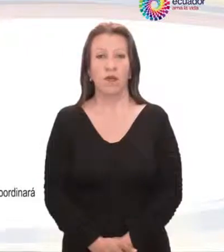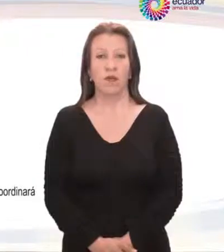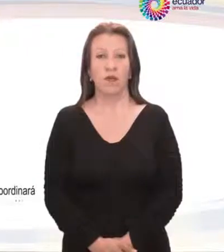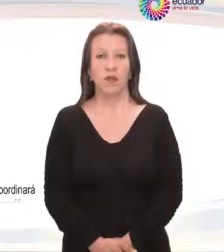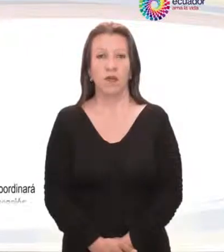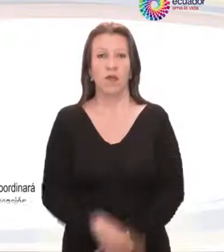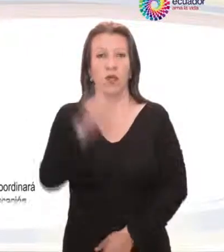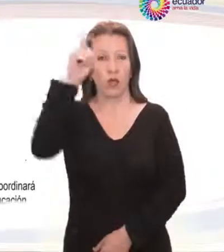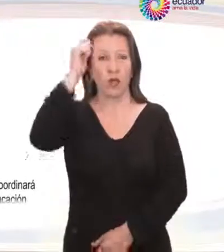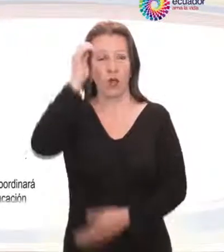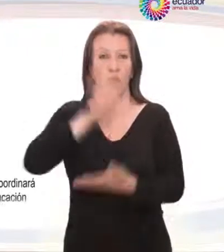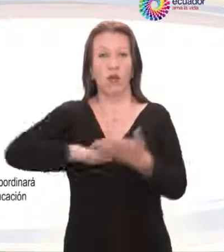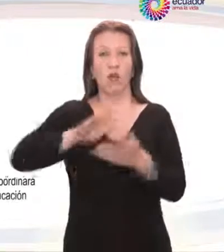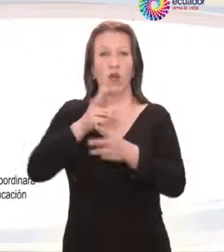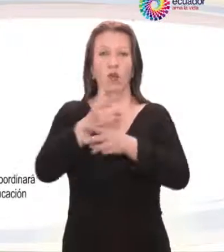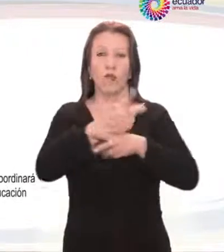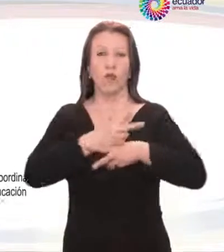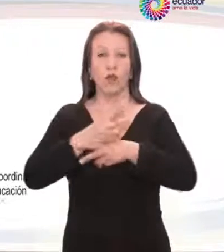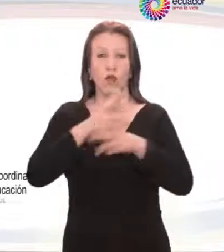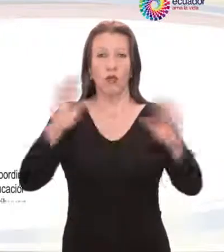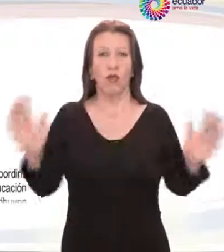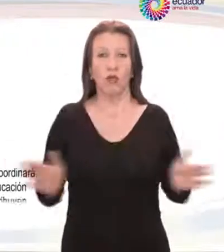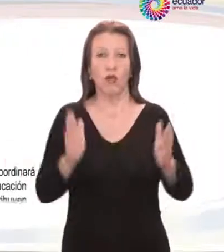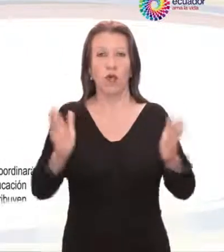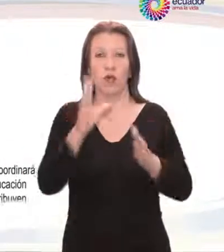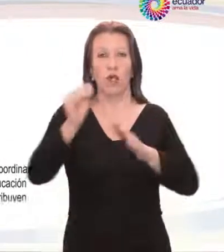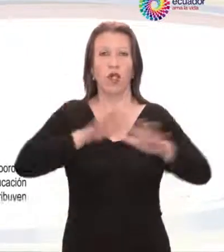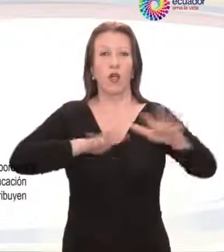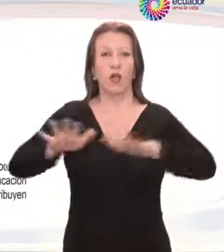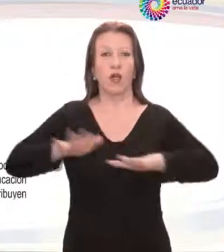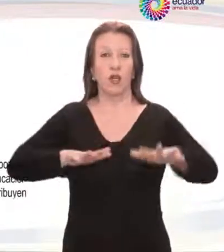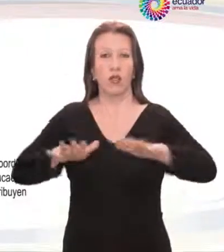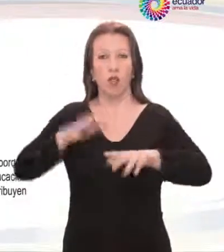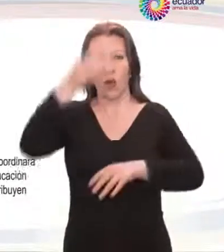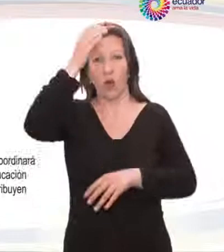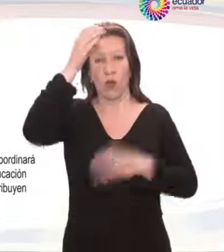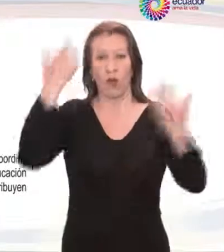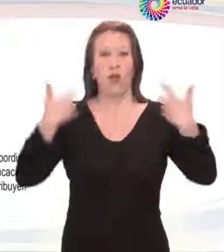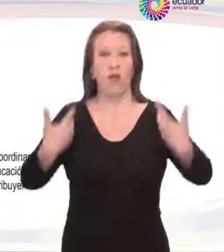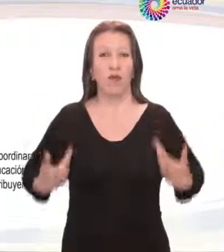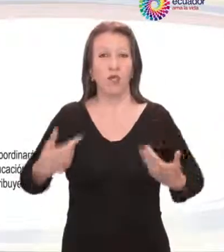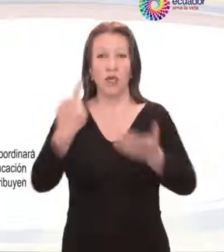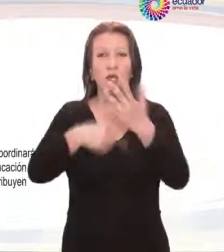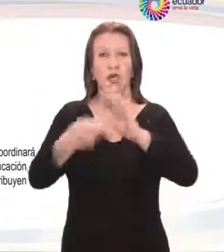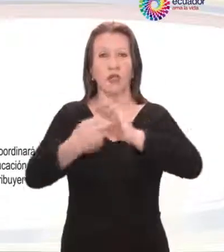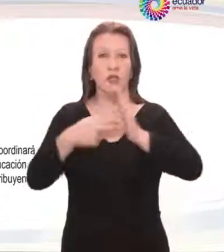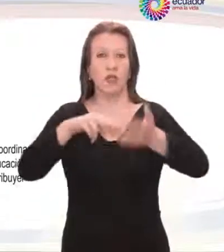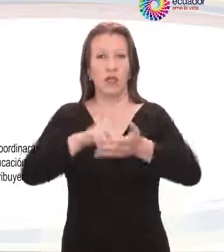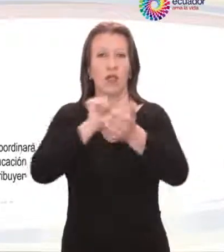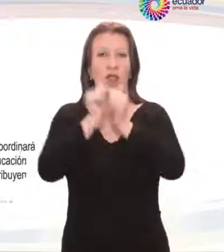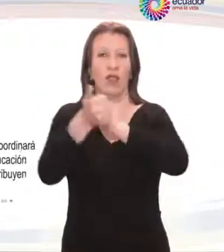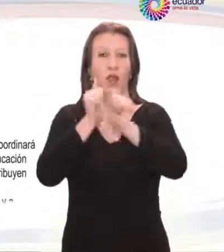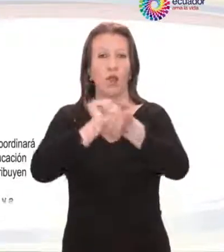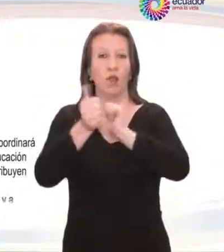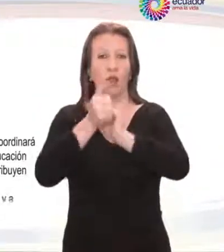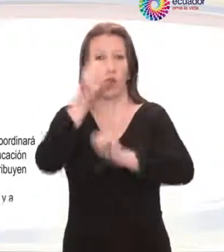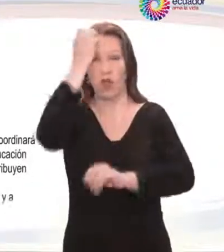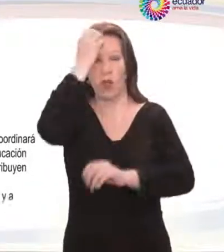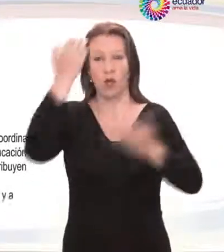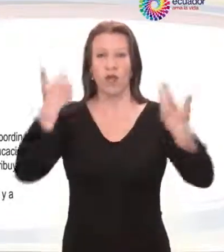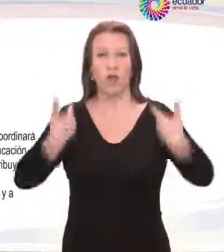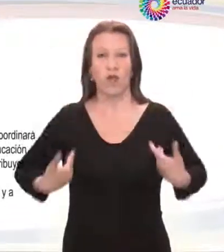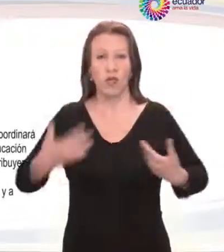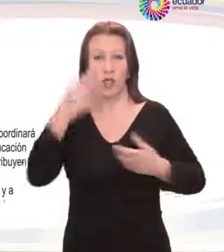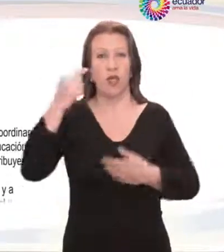El Estado protegerá, promoverá y coordinará la cultura física que comprende el deporte, la educación